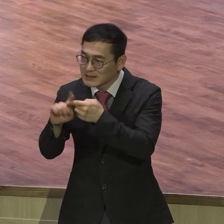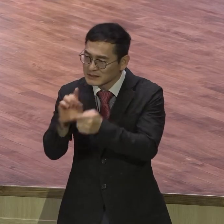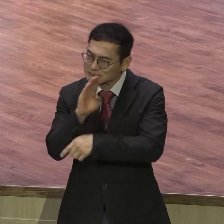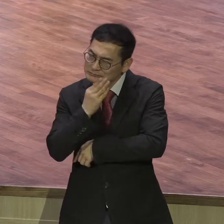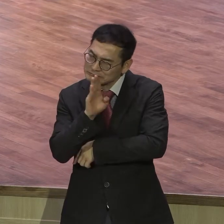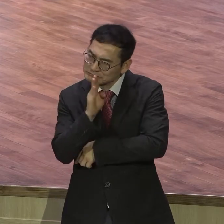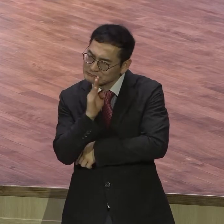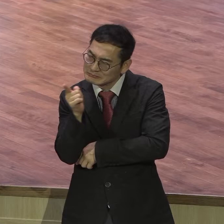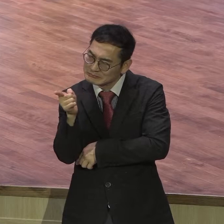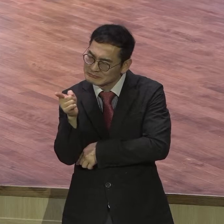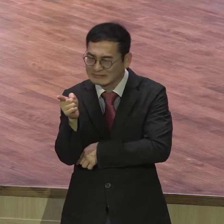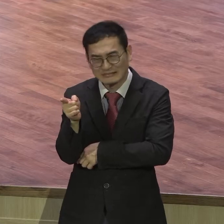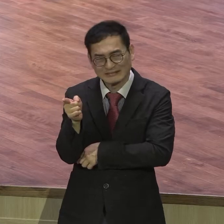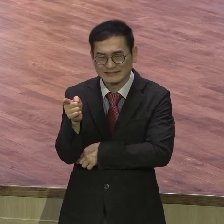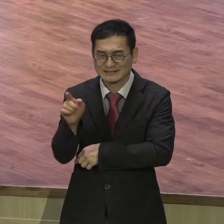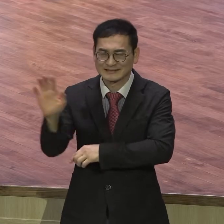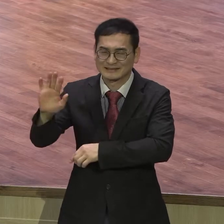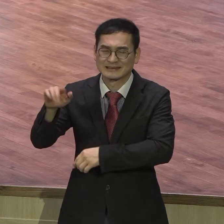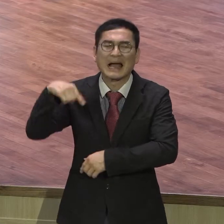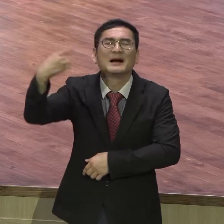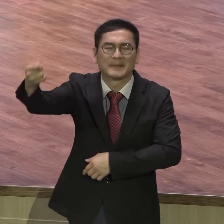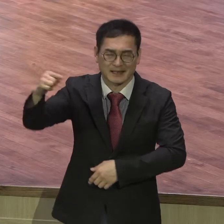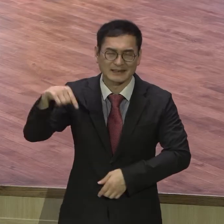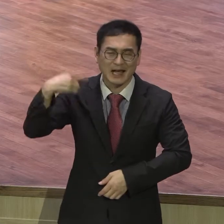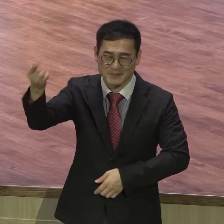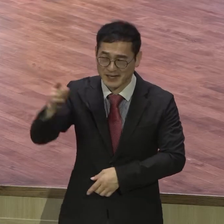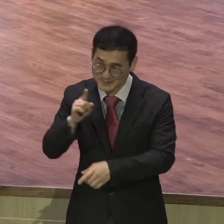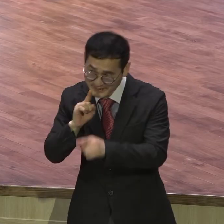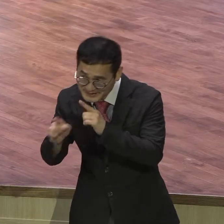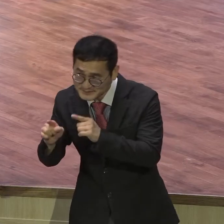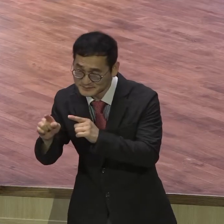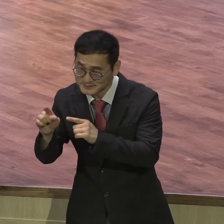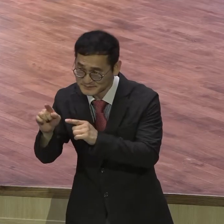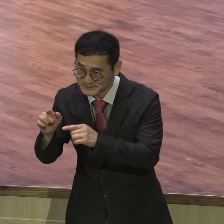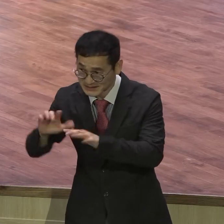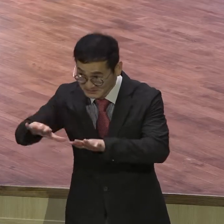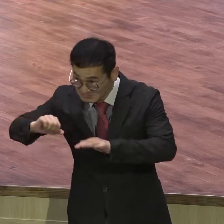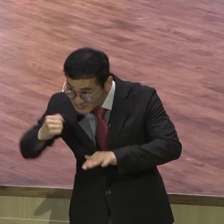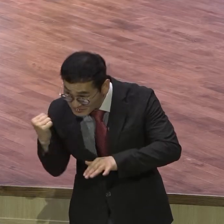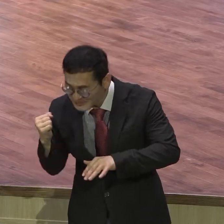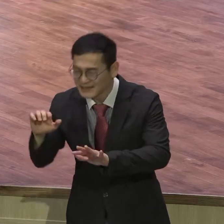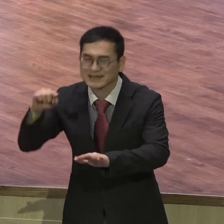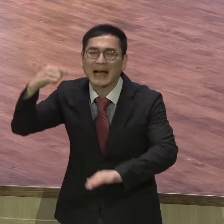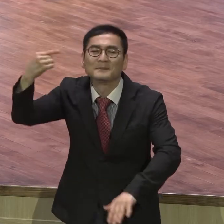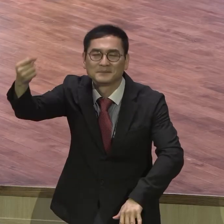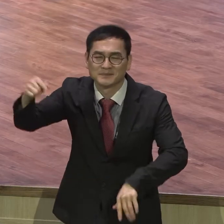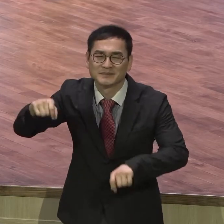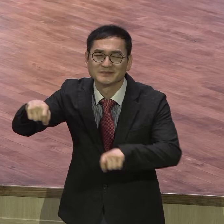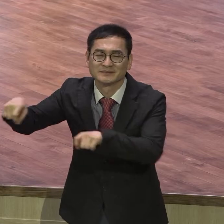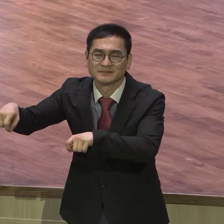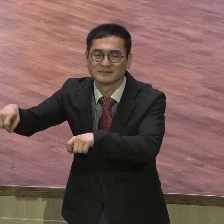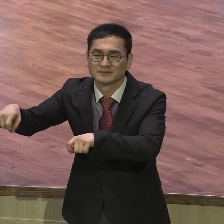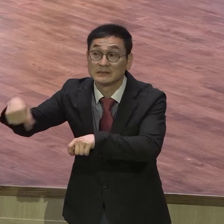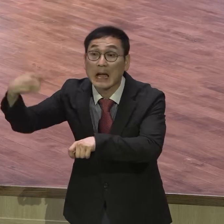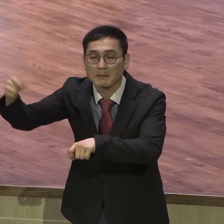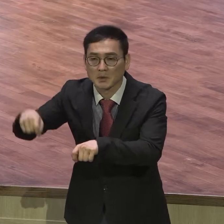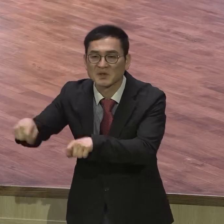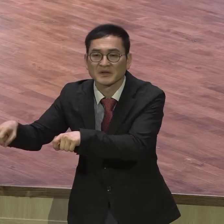오늘만 날인가 다음에 또 썩 빠져버려 그런 식으로 계속 빠져 하나님 말씀을 딱